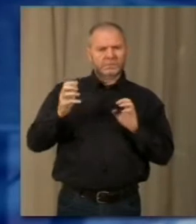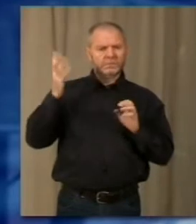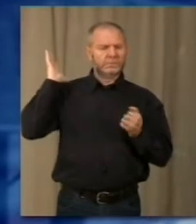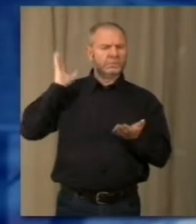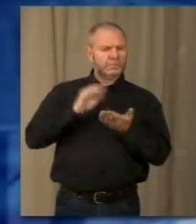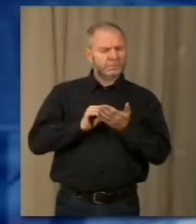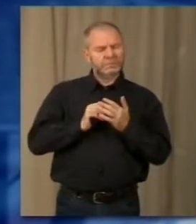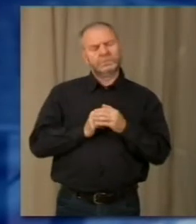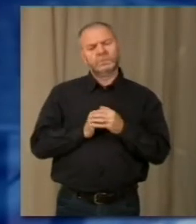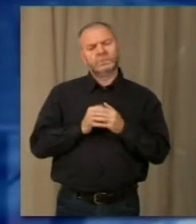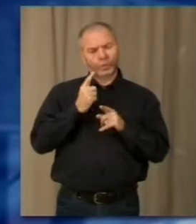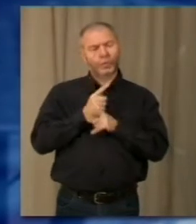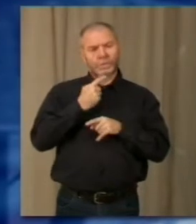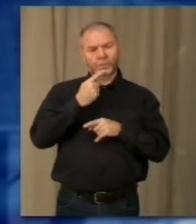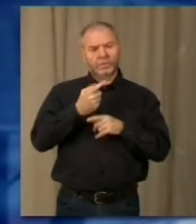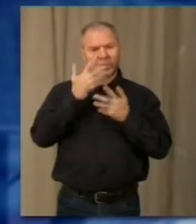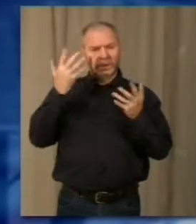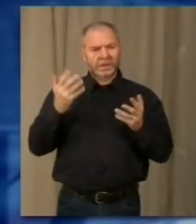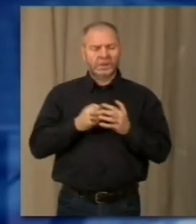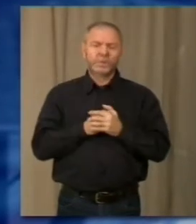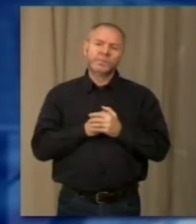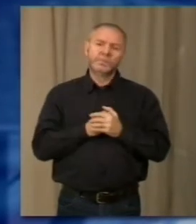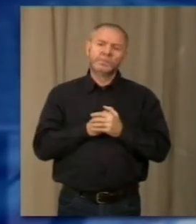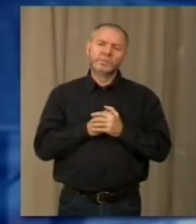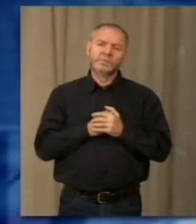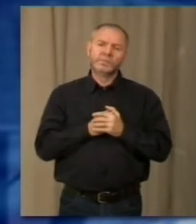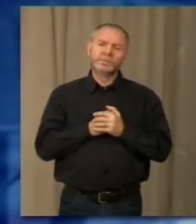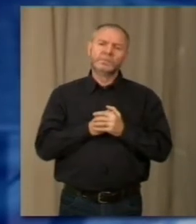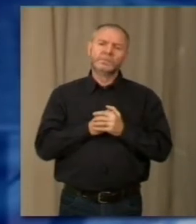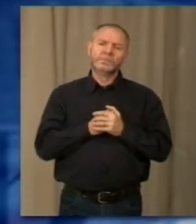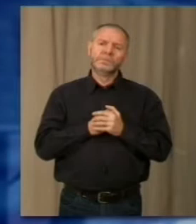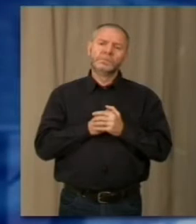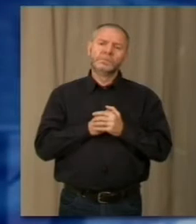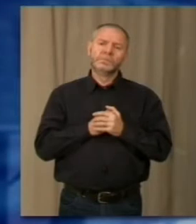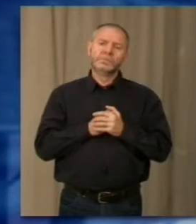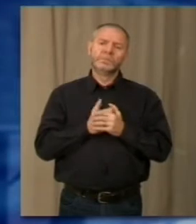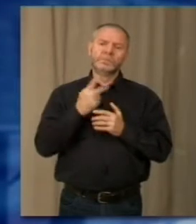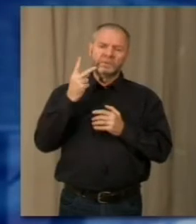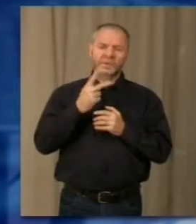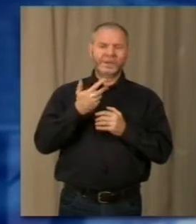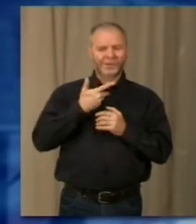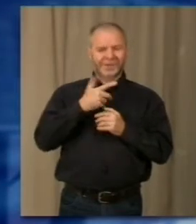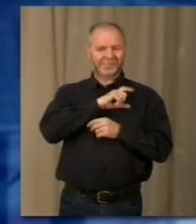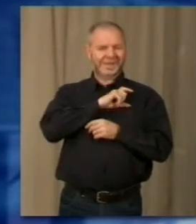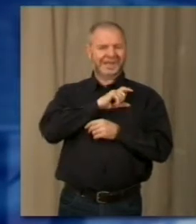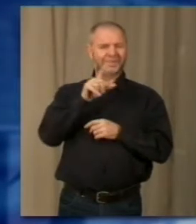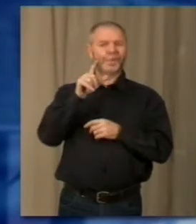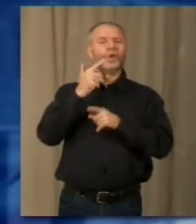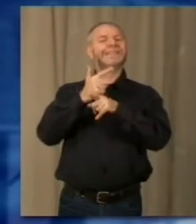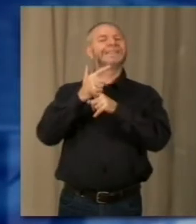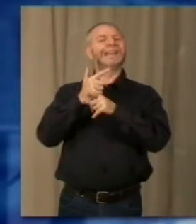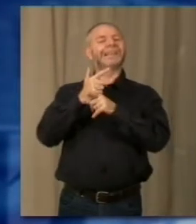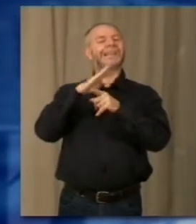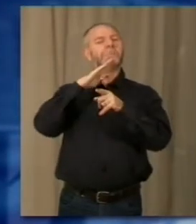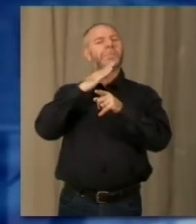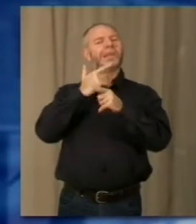essere anche affermati. Ormai da diversi anni l'amministrazione ha istituito lo stresiano bene merito. Si intende premiare un